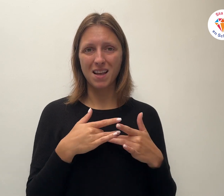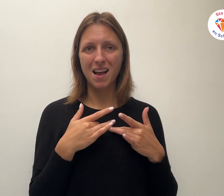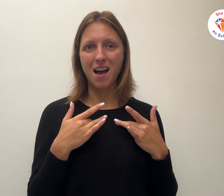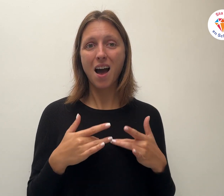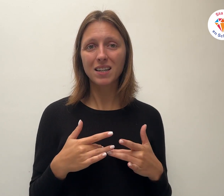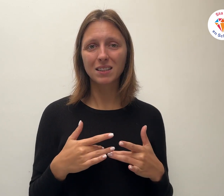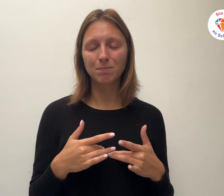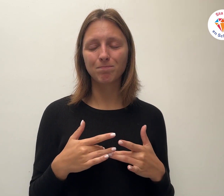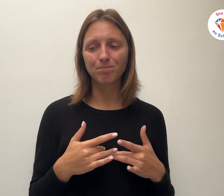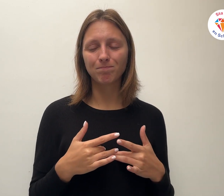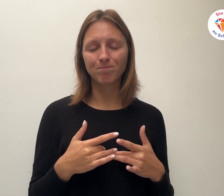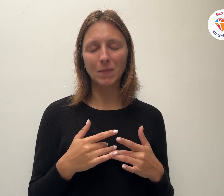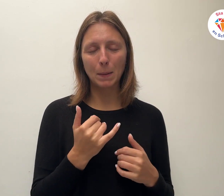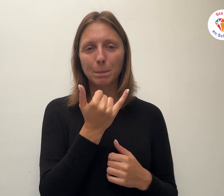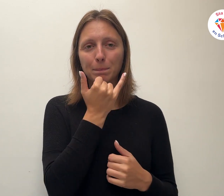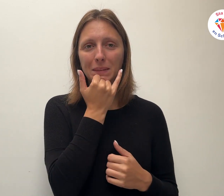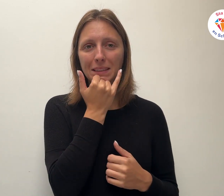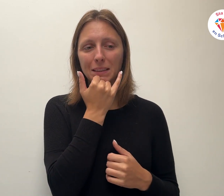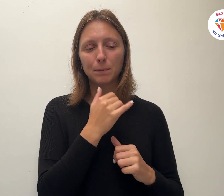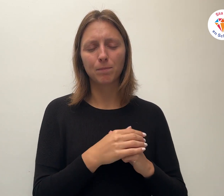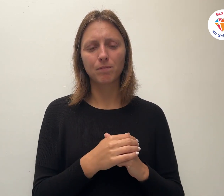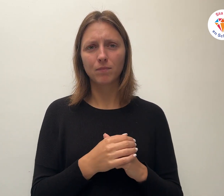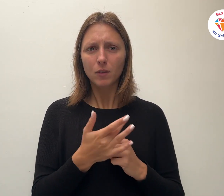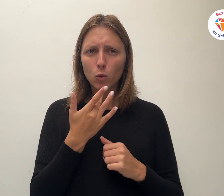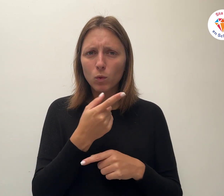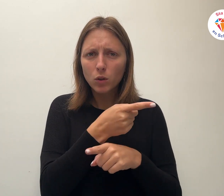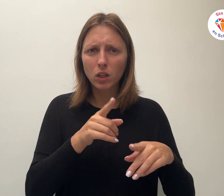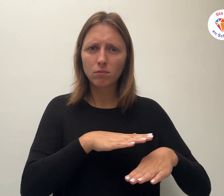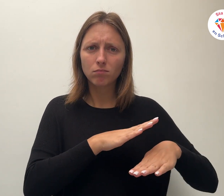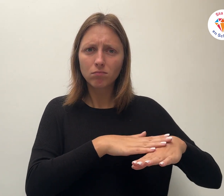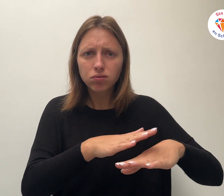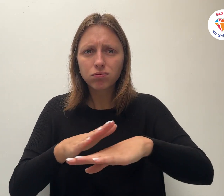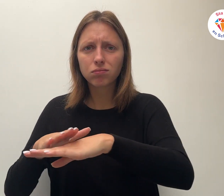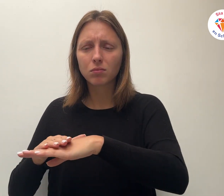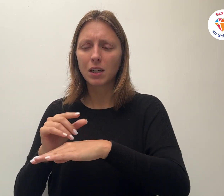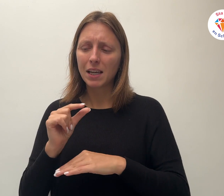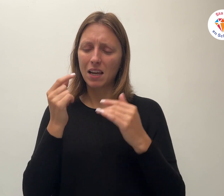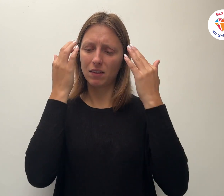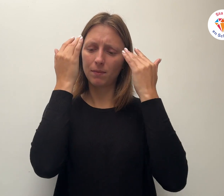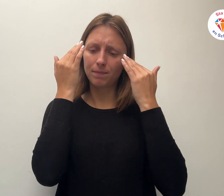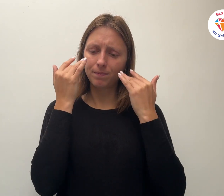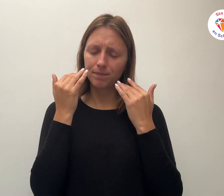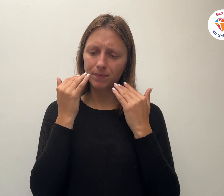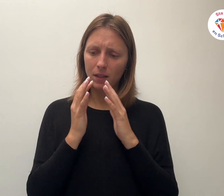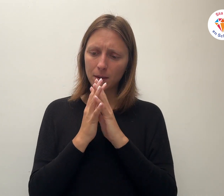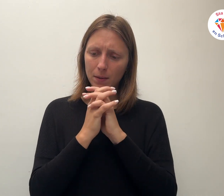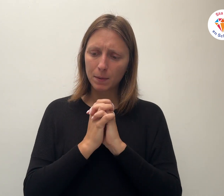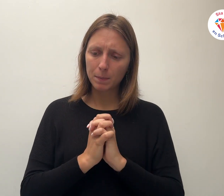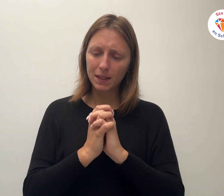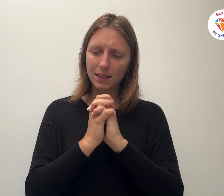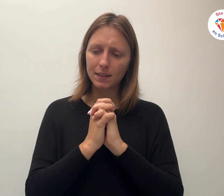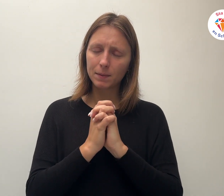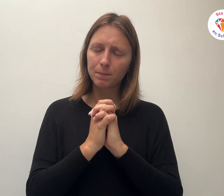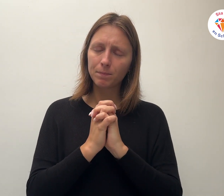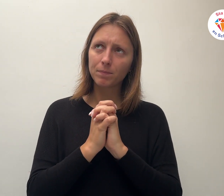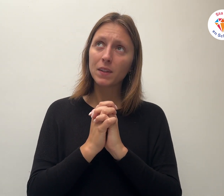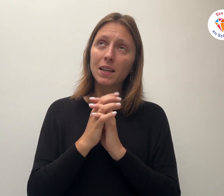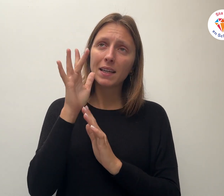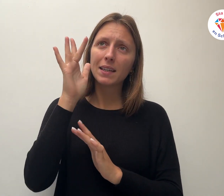vandaag oproepen om even stil te staan Ga in gebed en ga even als Maria aan de voeten van Jezus zitten En